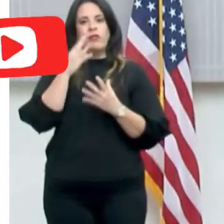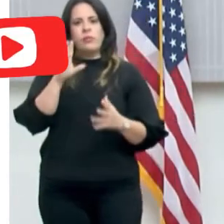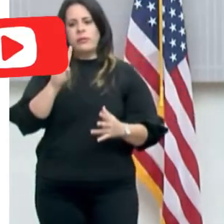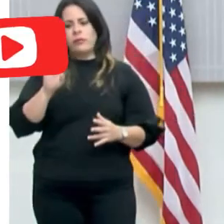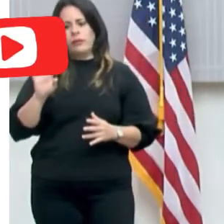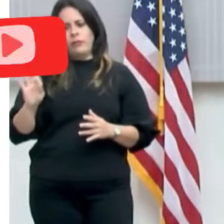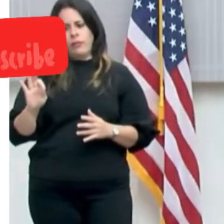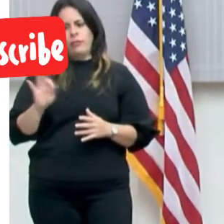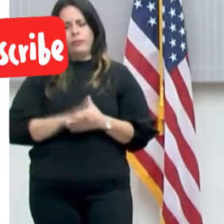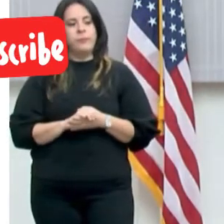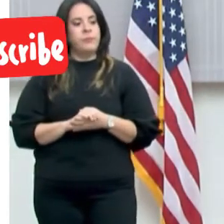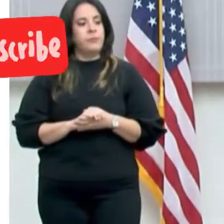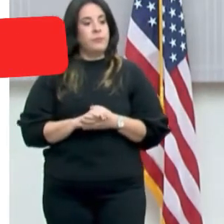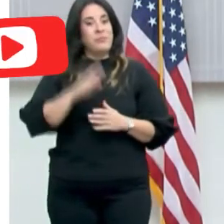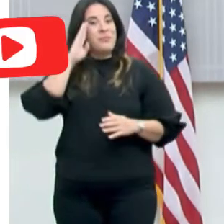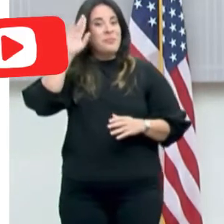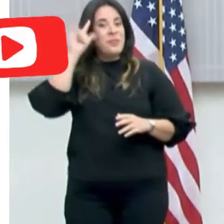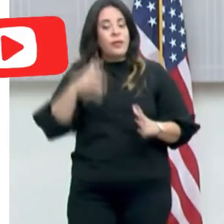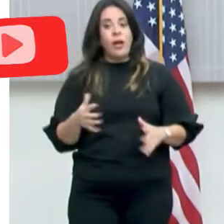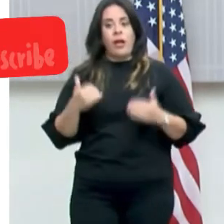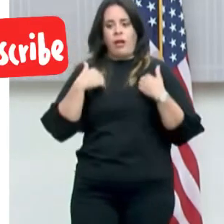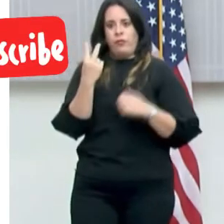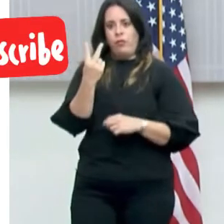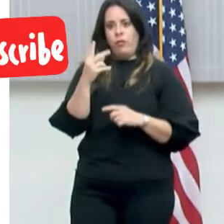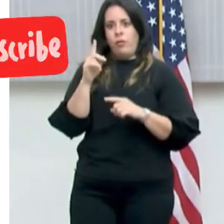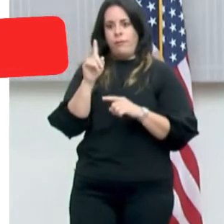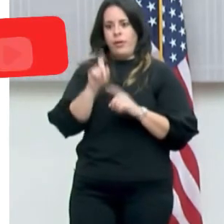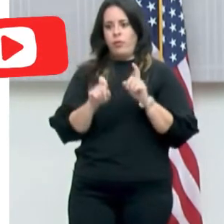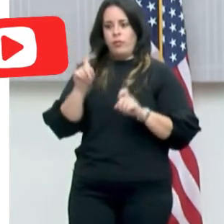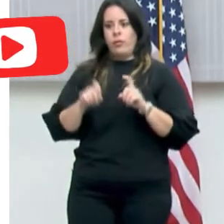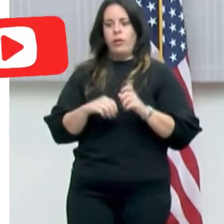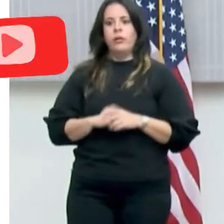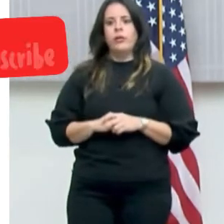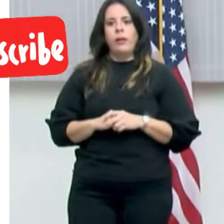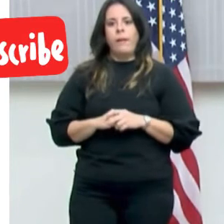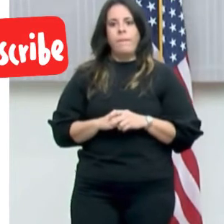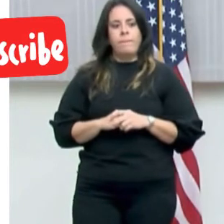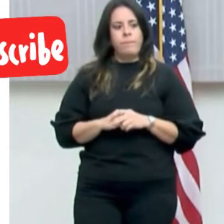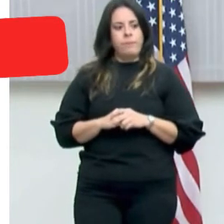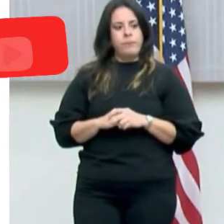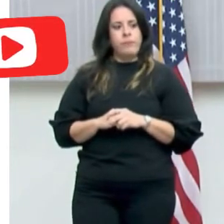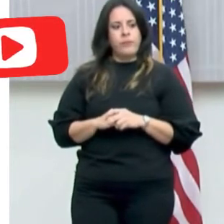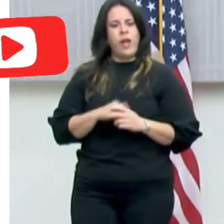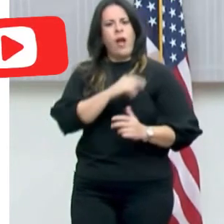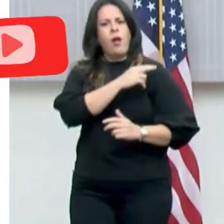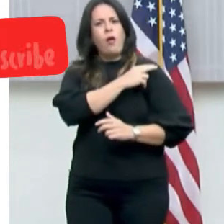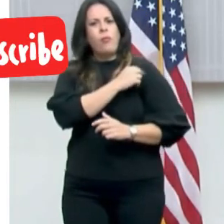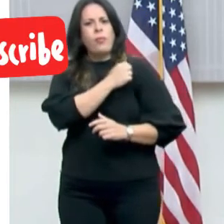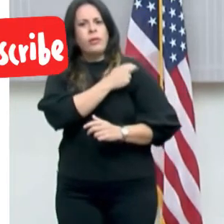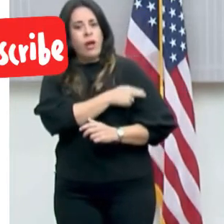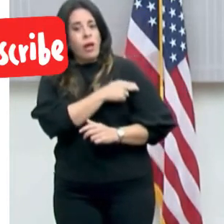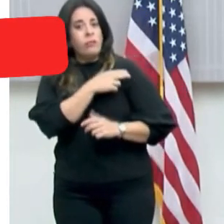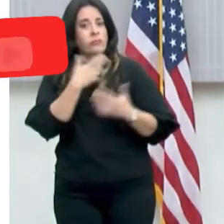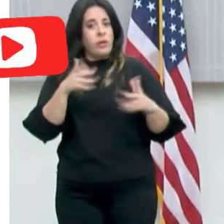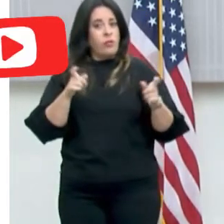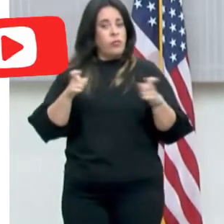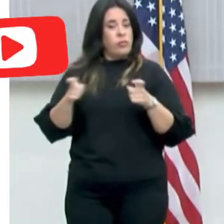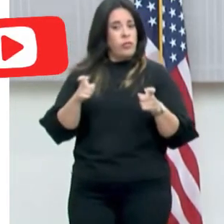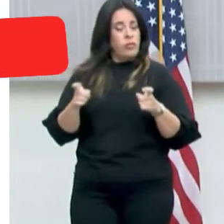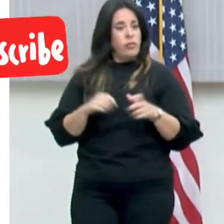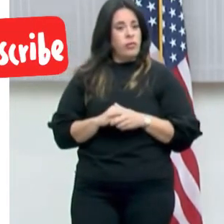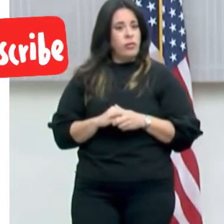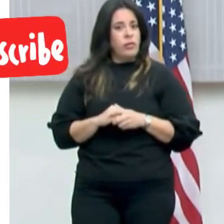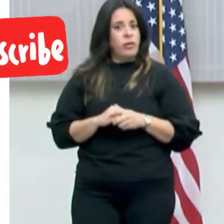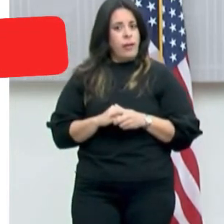Saludos, gobernador. Tengo dos preguntas. La primera, usted mencionó que los hospitales están bajo control, me imagino que se refiere